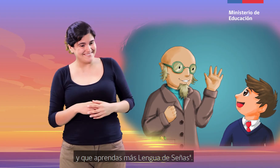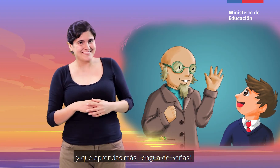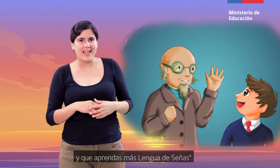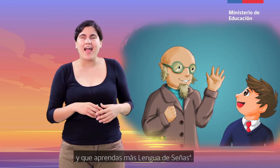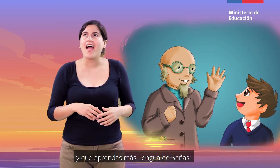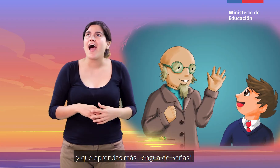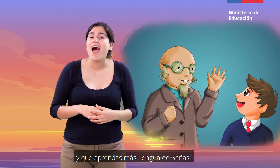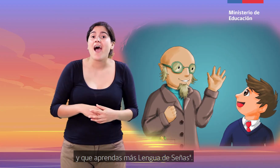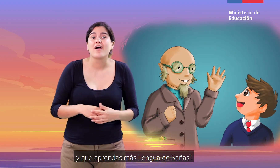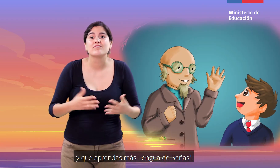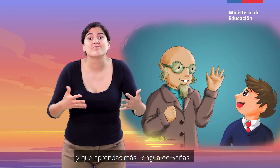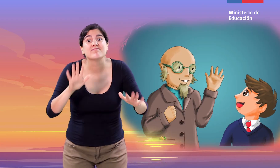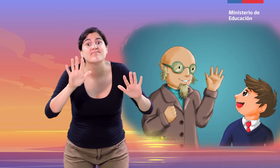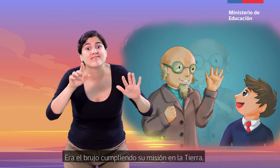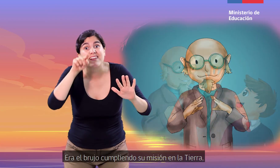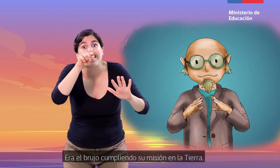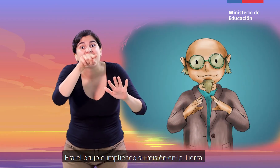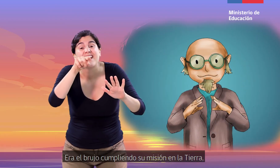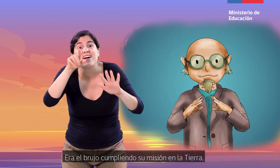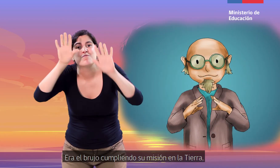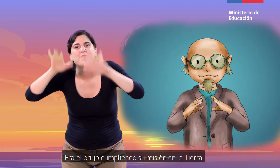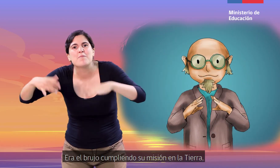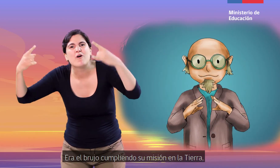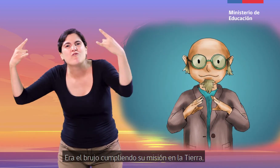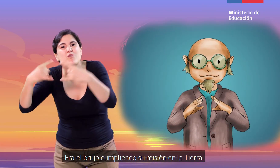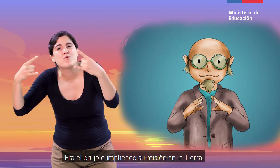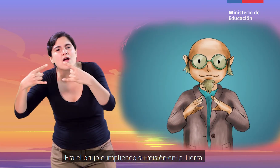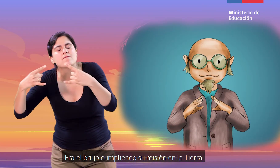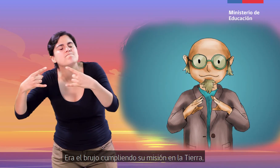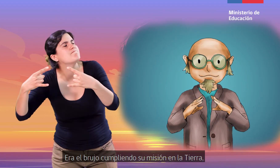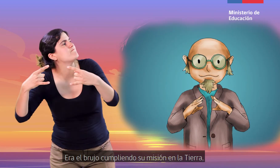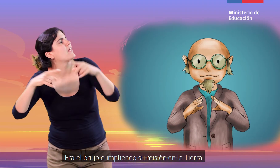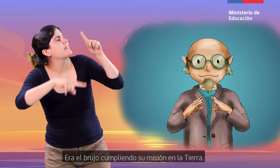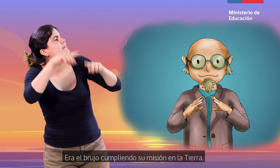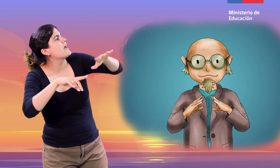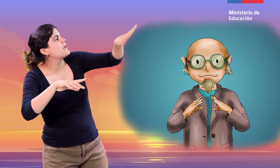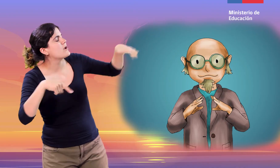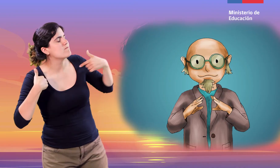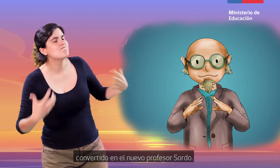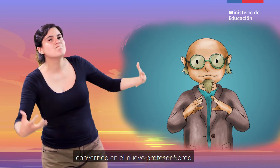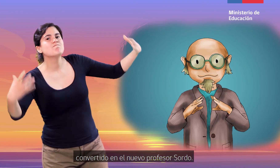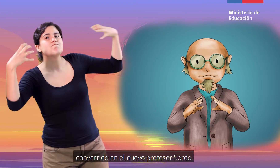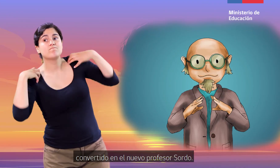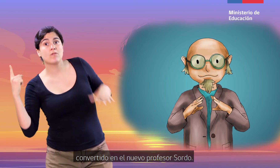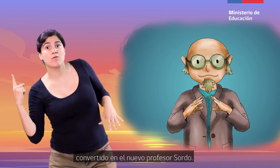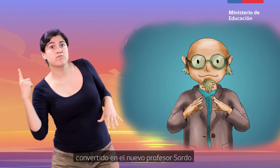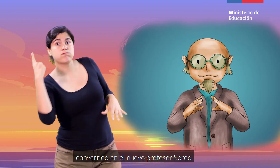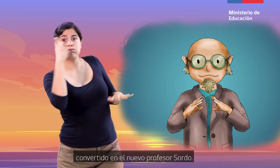más lengua de señas. Era el brujo cumpliendo su misión en la tierra, convertido en el nuevo